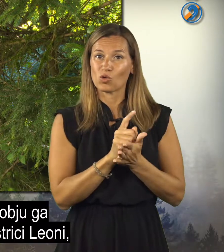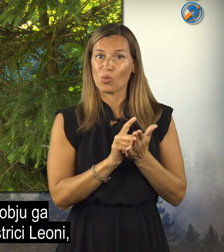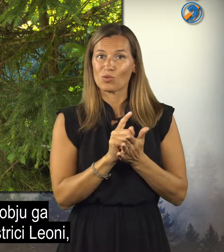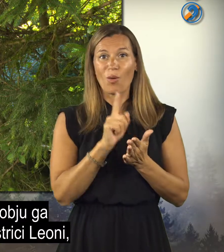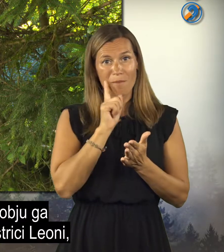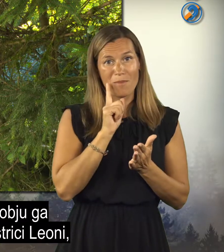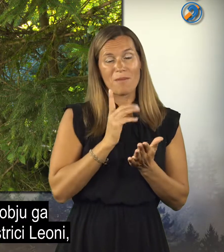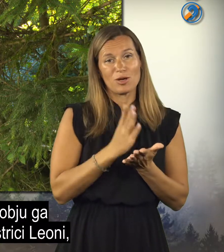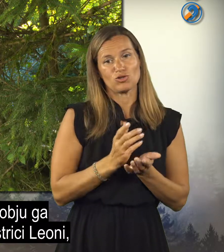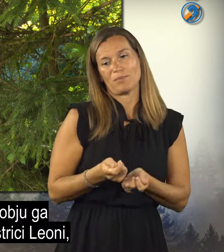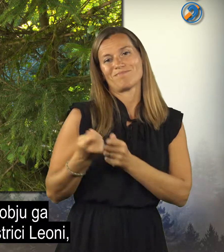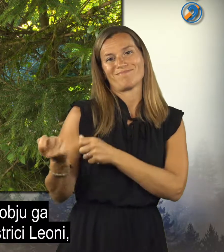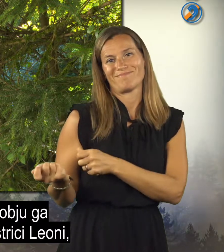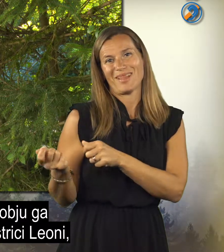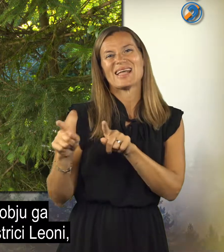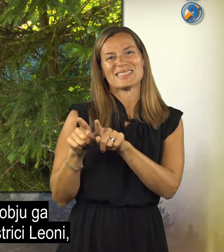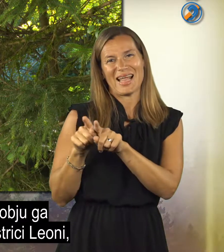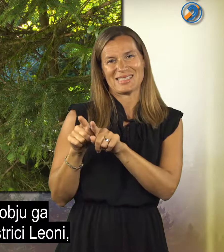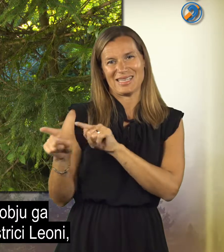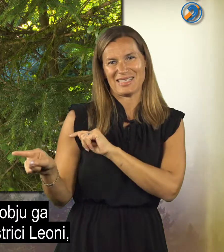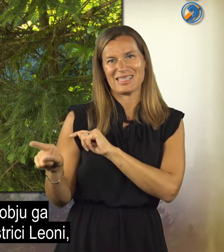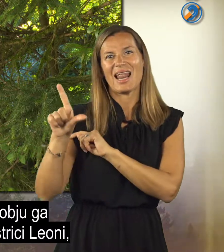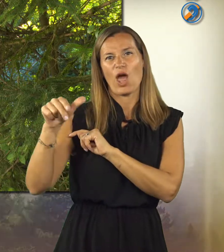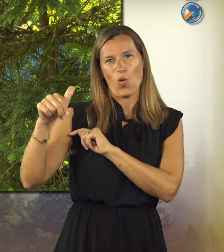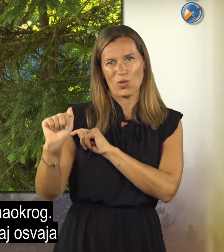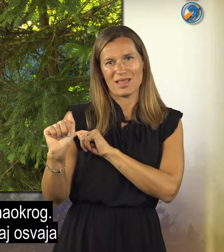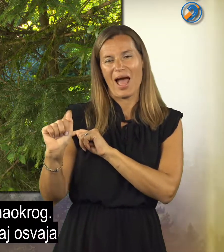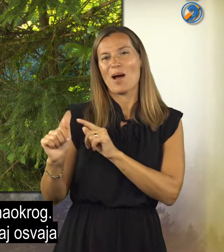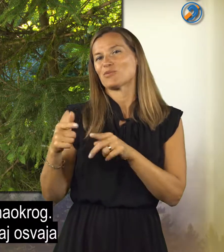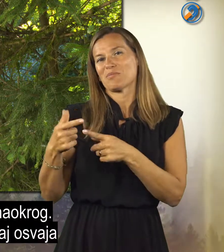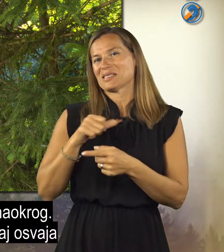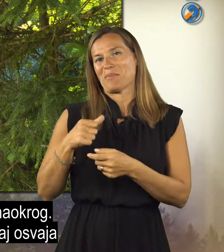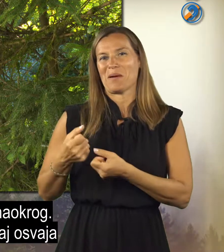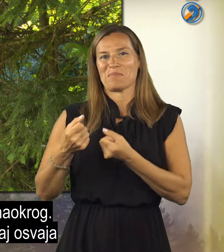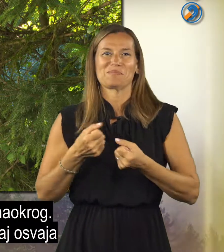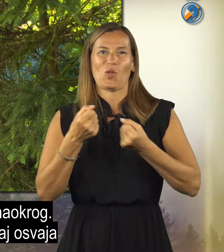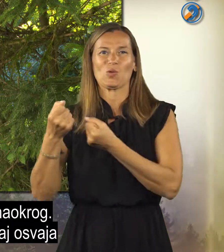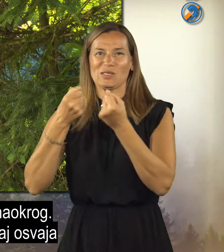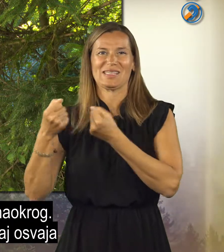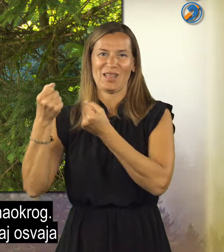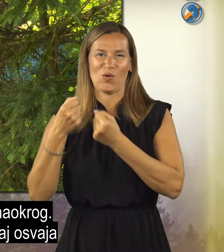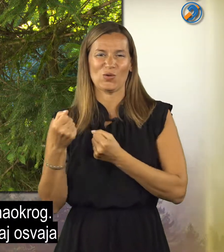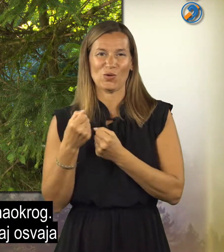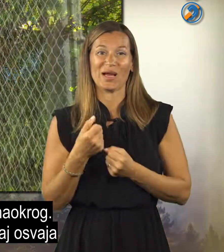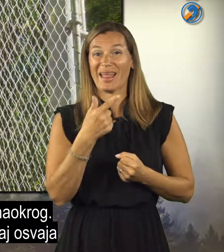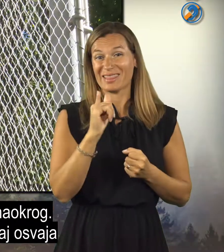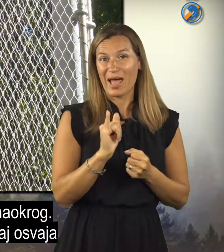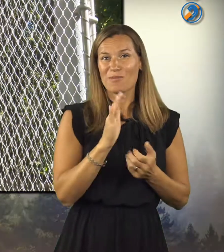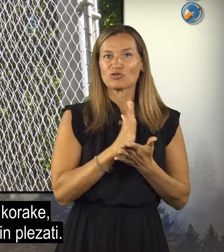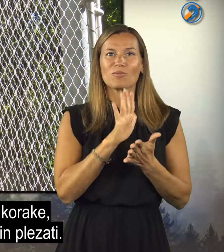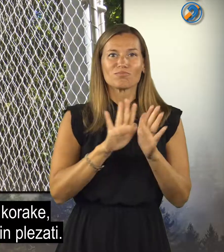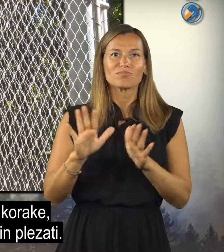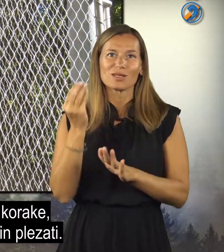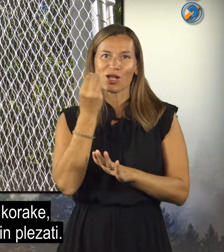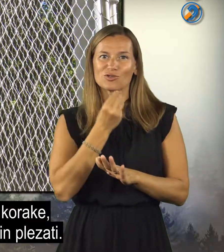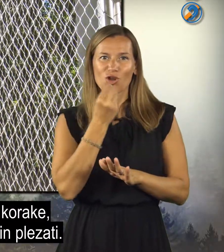In v tem obdobju ga ona tudi že da sestrici Leoni, ki ga nosi na okrog. No, prav zdaj pa osvaja